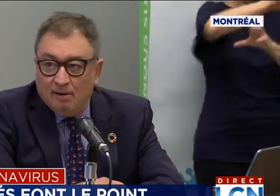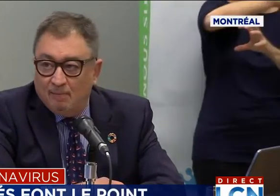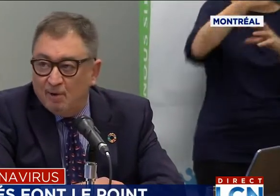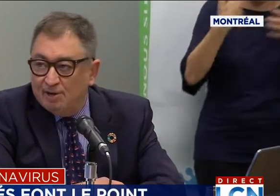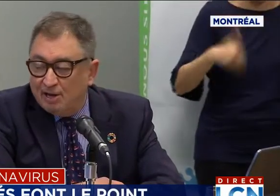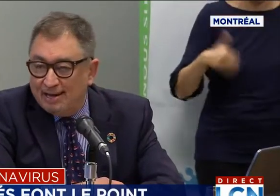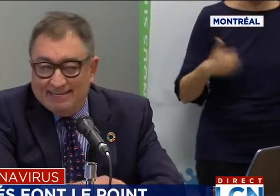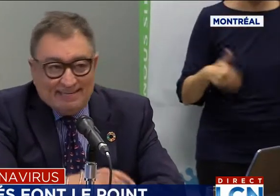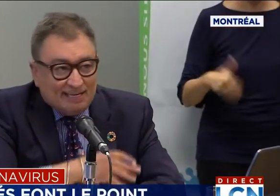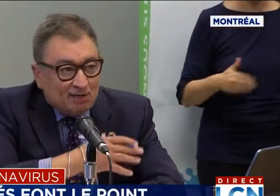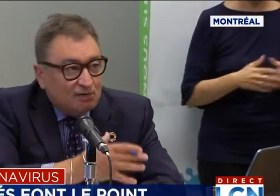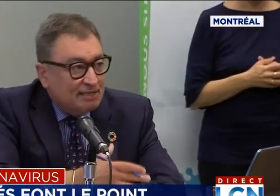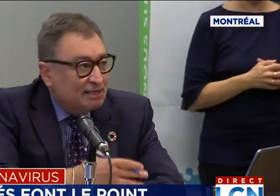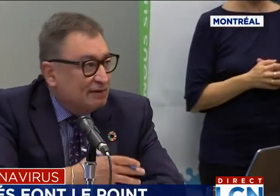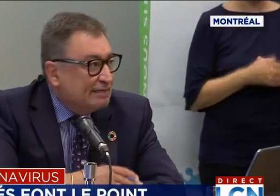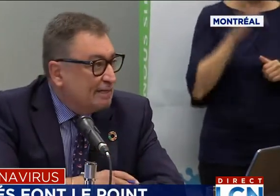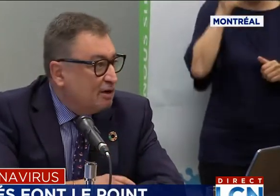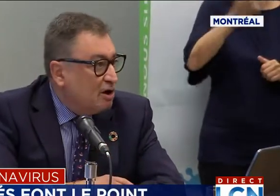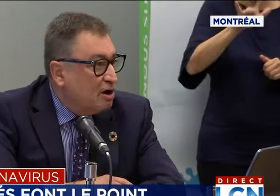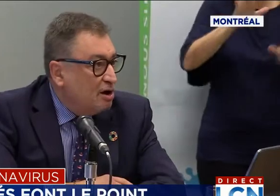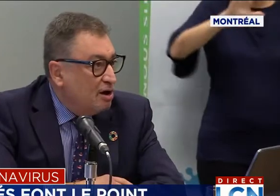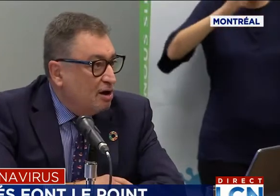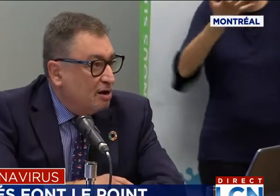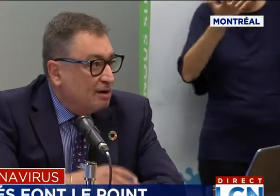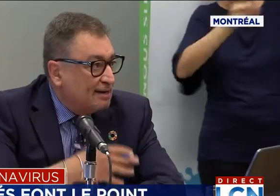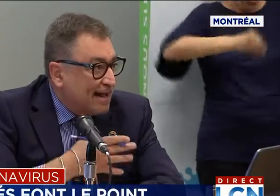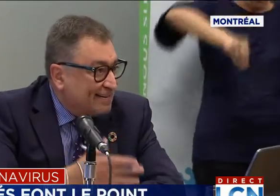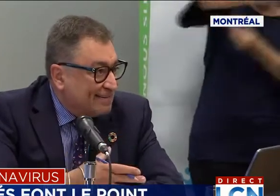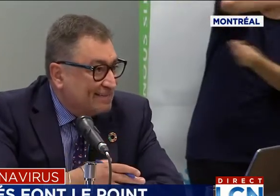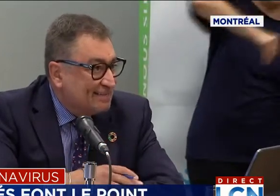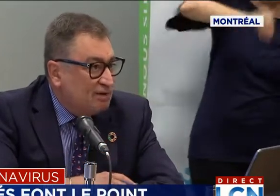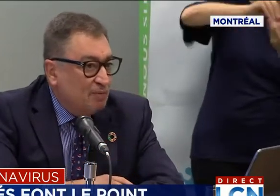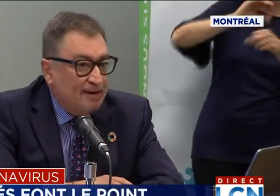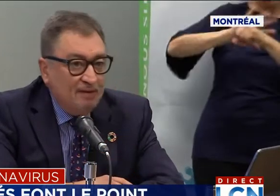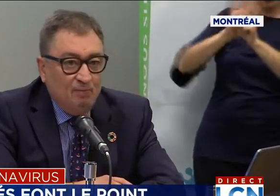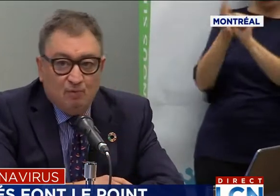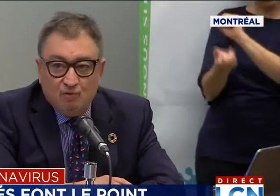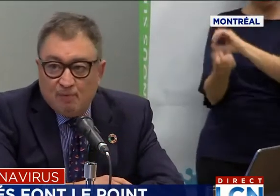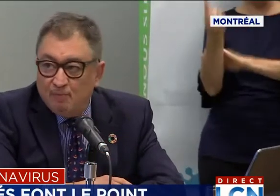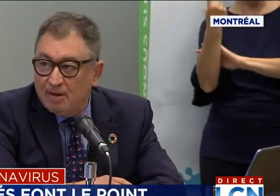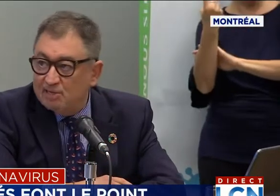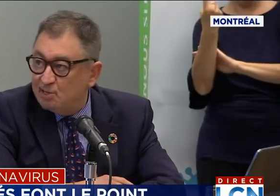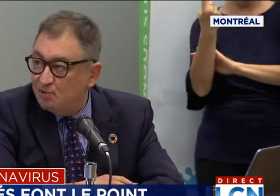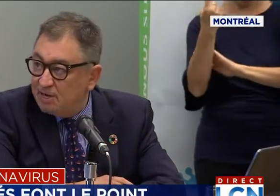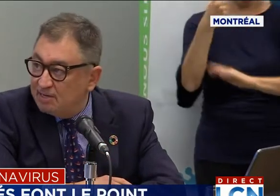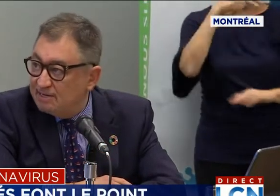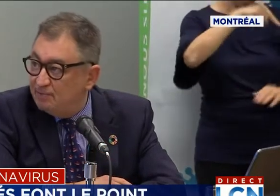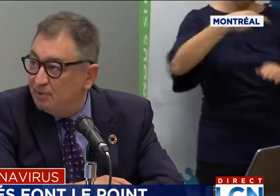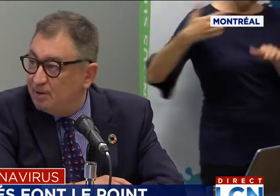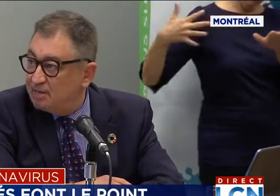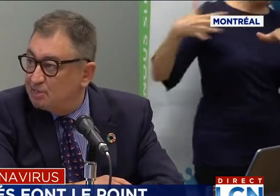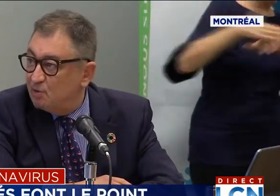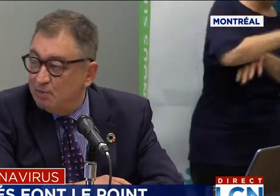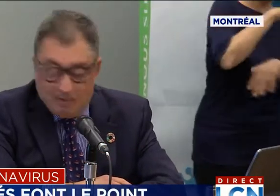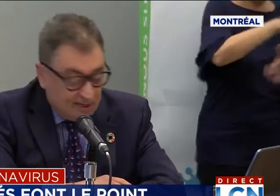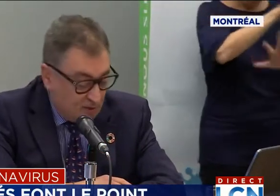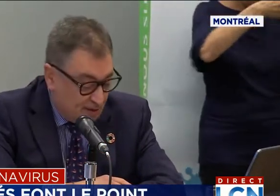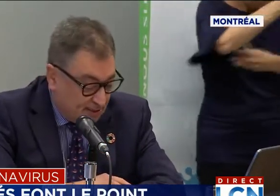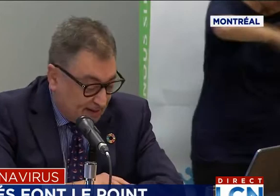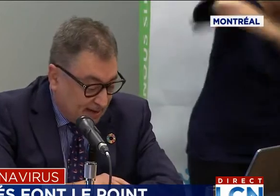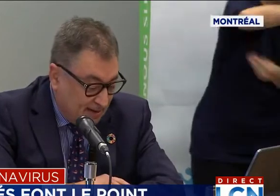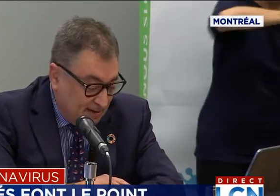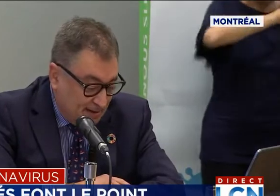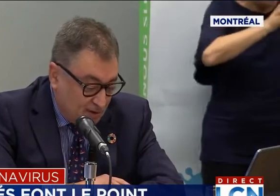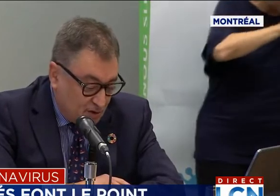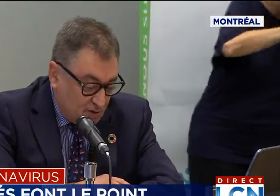leur mode d'organisation, c'est-à je veux dire, leurs caractéristiques urbaines. Beaucoup de populations, densités de populations, populations